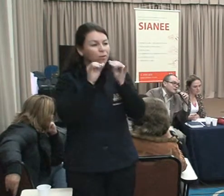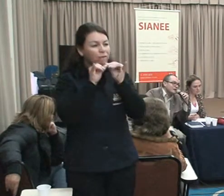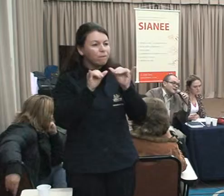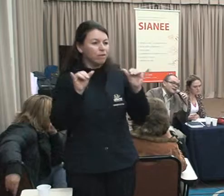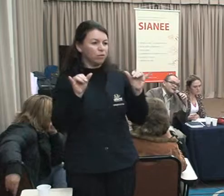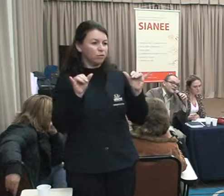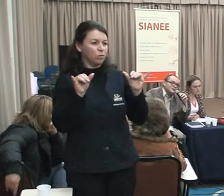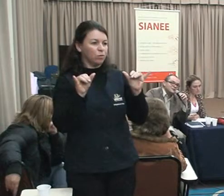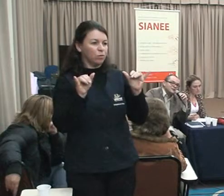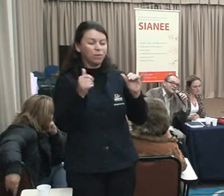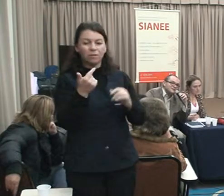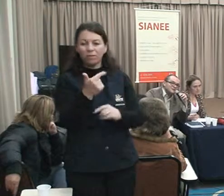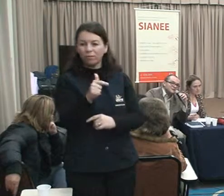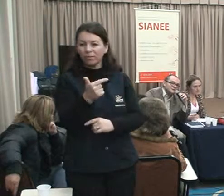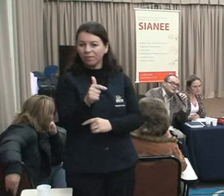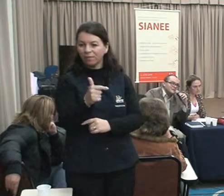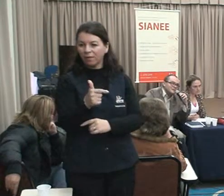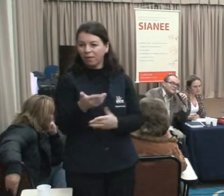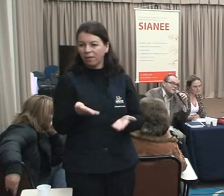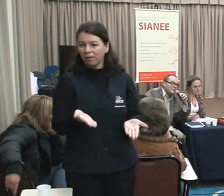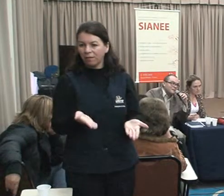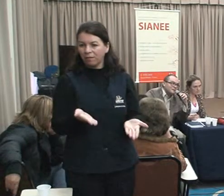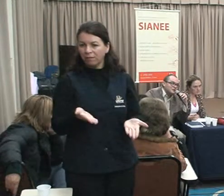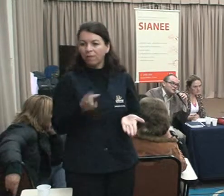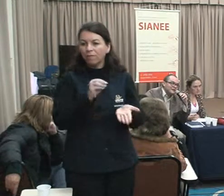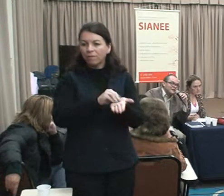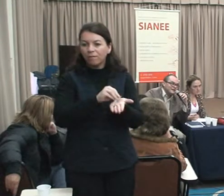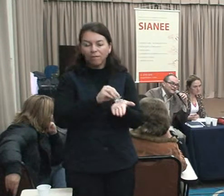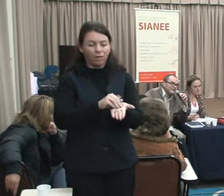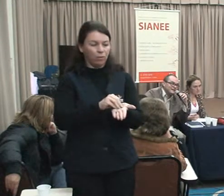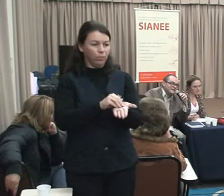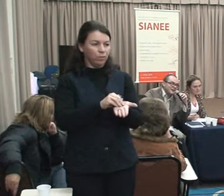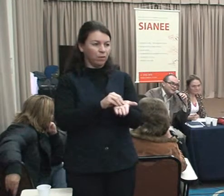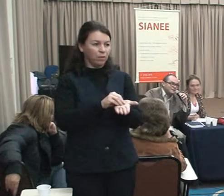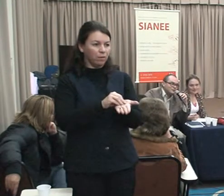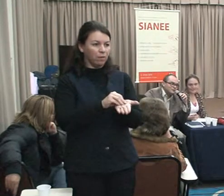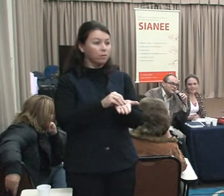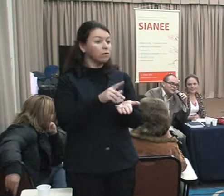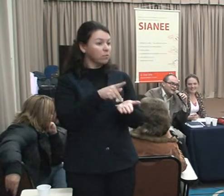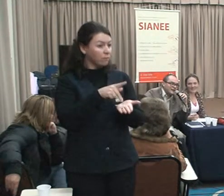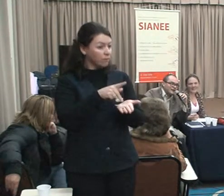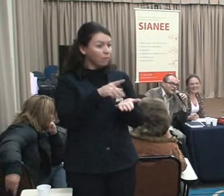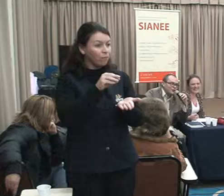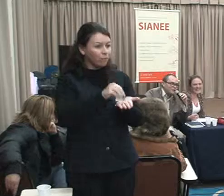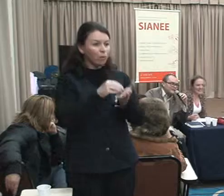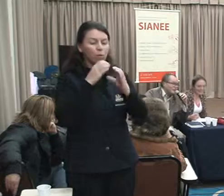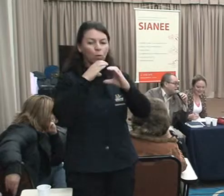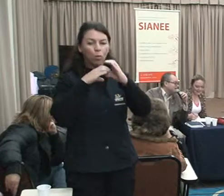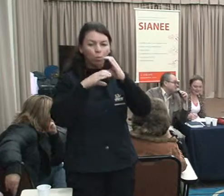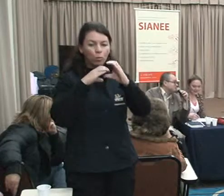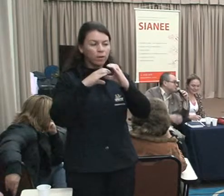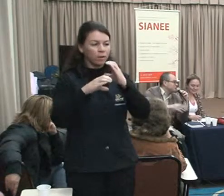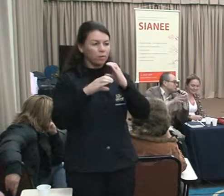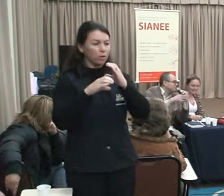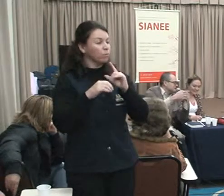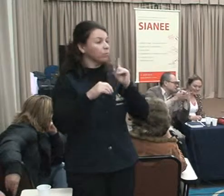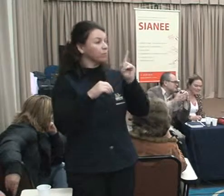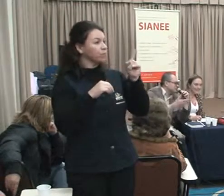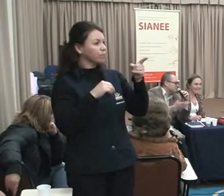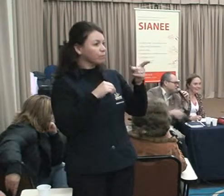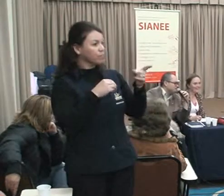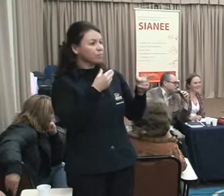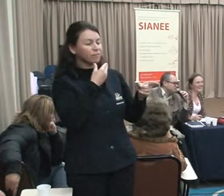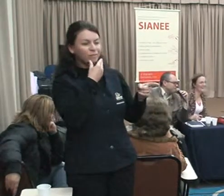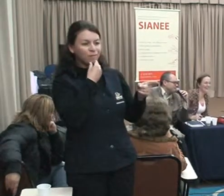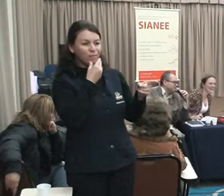O senhor que é arquiteta, o senhor que é engenheiro, né? Geométrica. Tá, muito obrigado pela correção. É por isso que eu joguei, porque eu